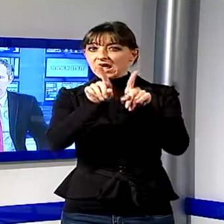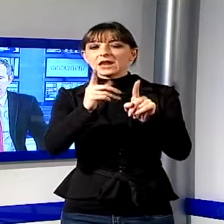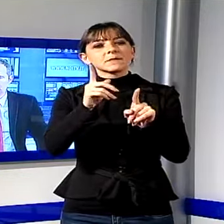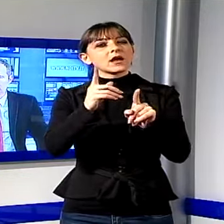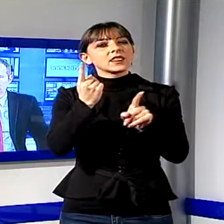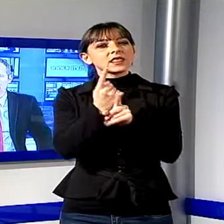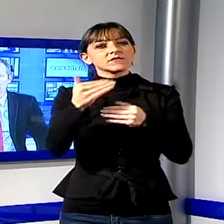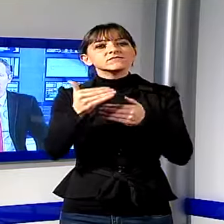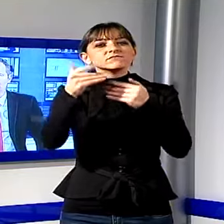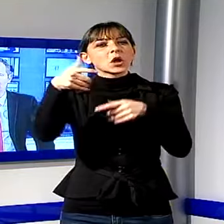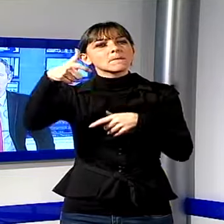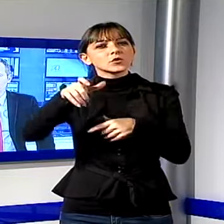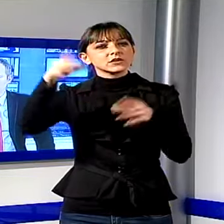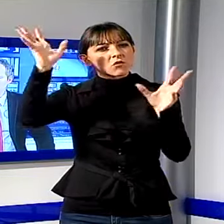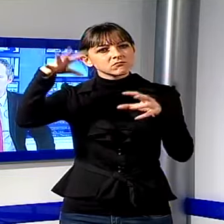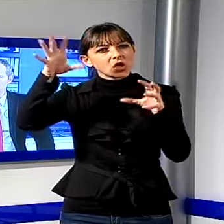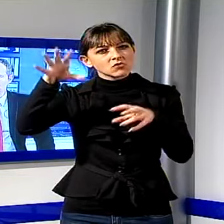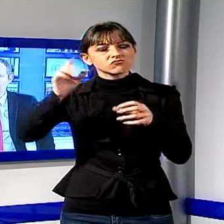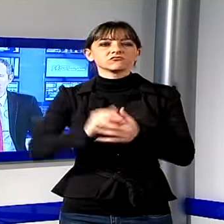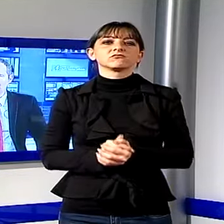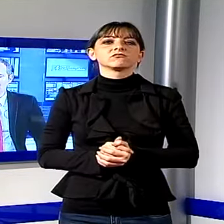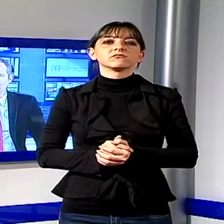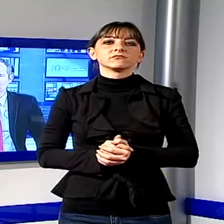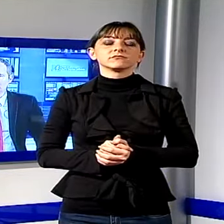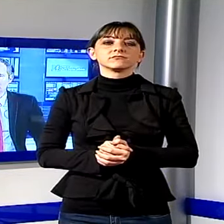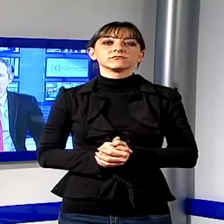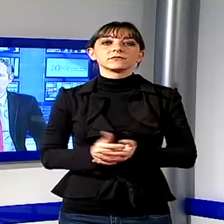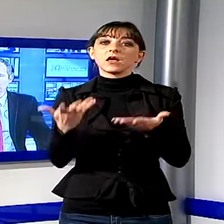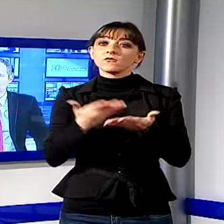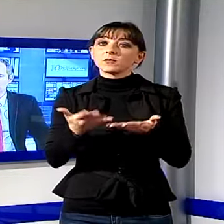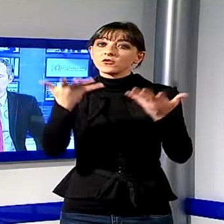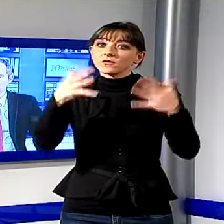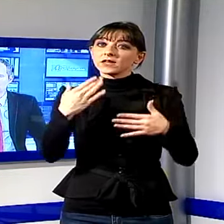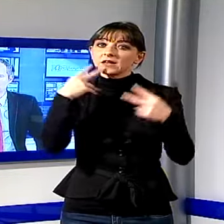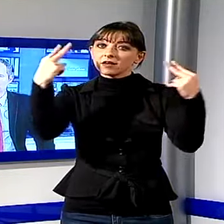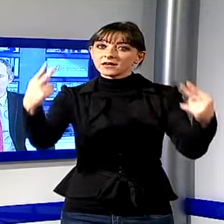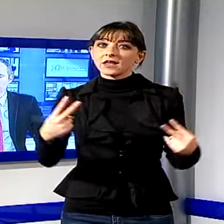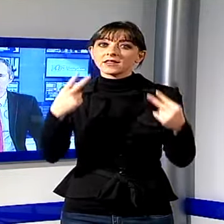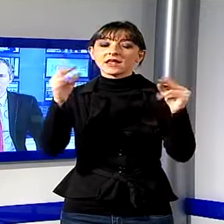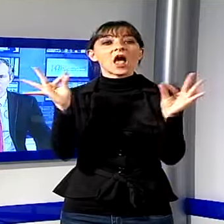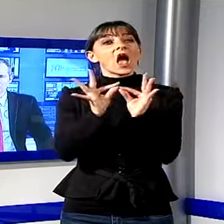data da definirsi. È tutto quindi per la prima parte del Tg, adesso la pubblicità e subito dopo lo sport.